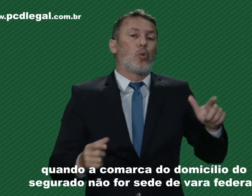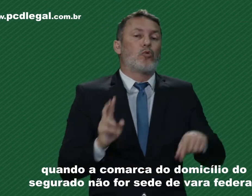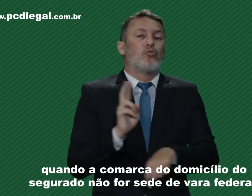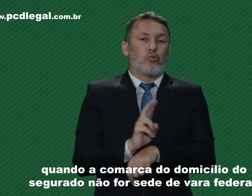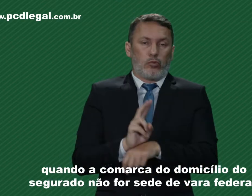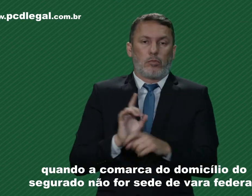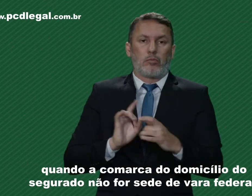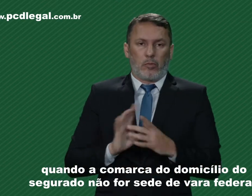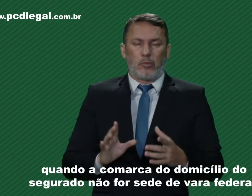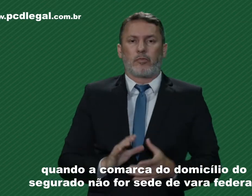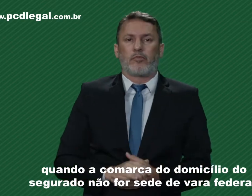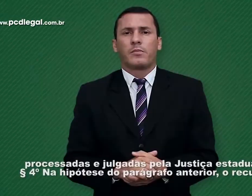Federal.